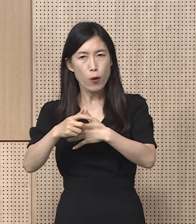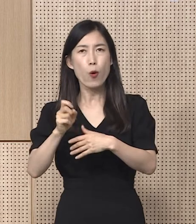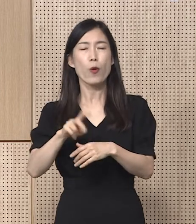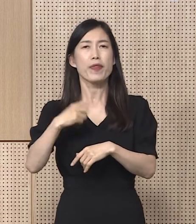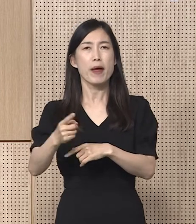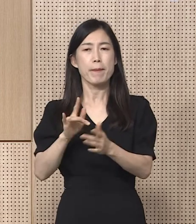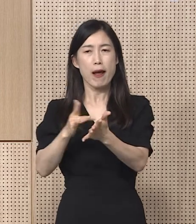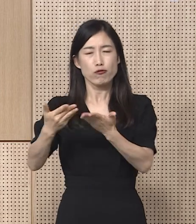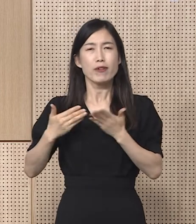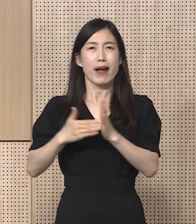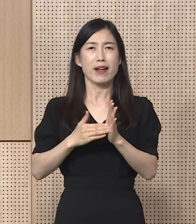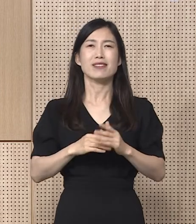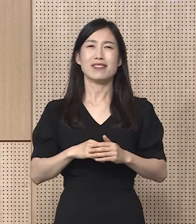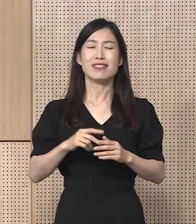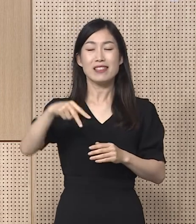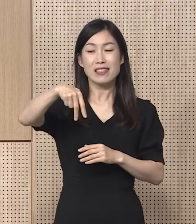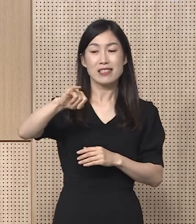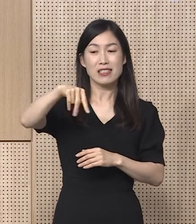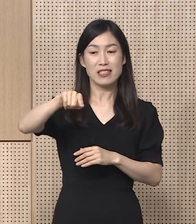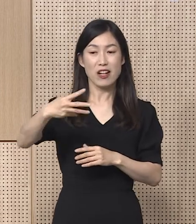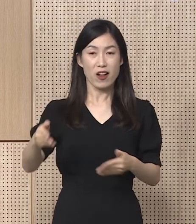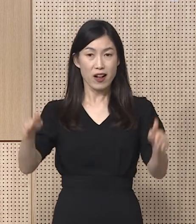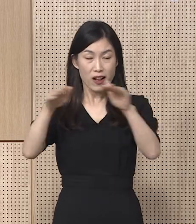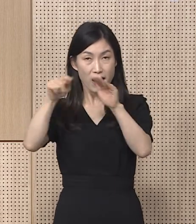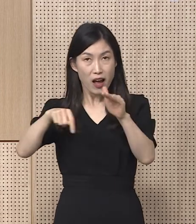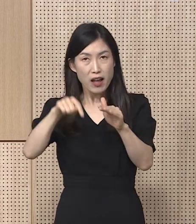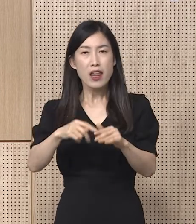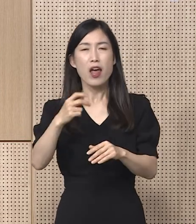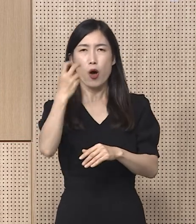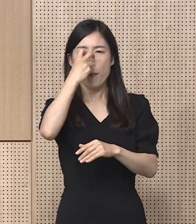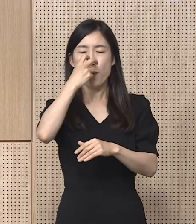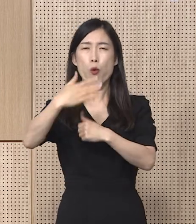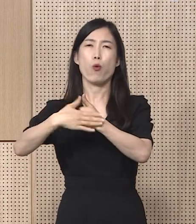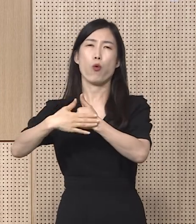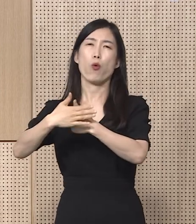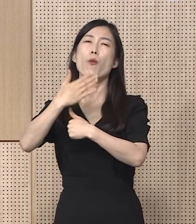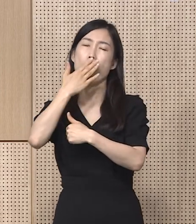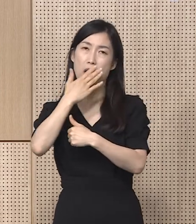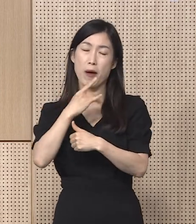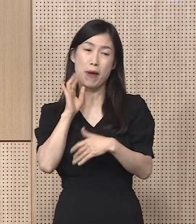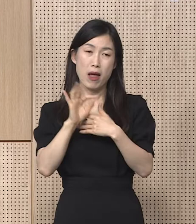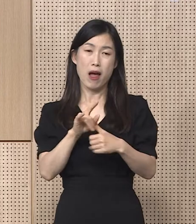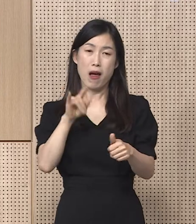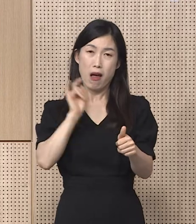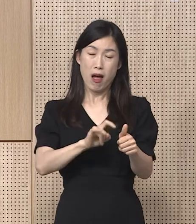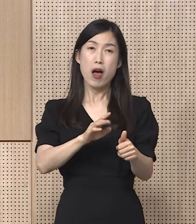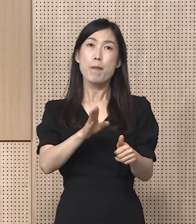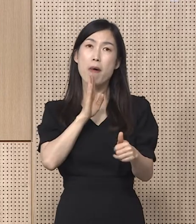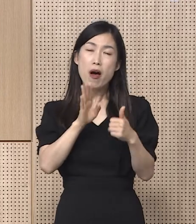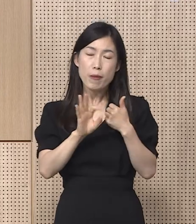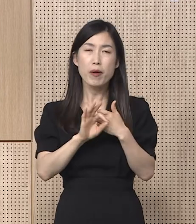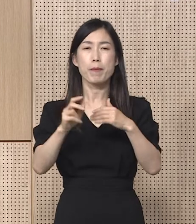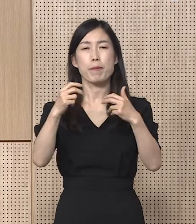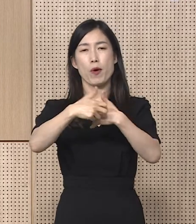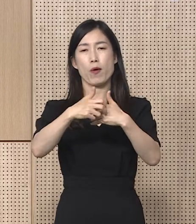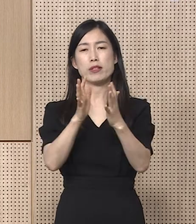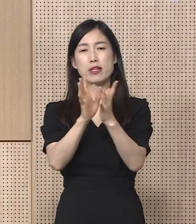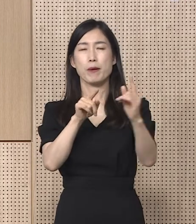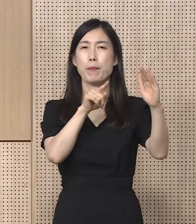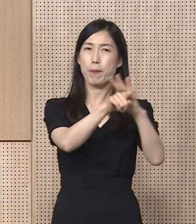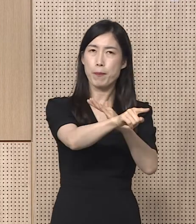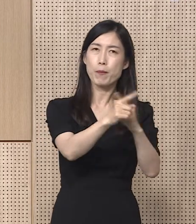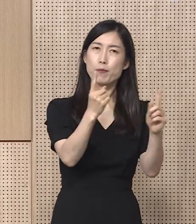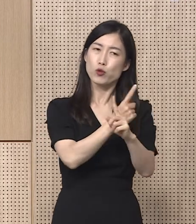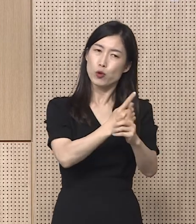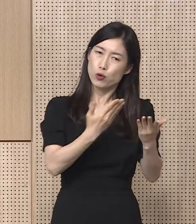시설 내에서 가로인력을 통해 검사를 받고 양성 판정 시에 대면 진료 또는 비대면 진료를 통해